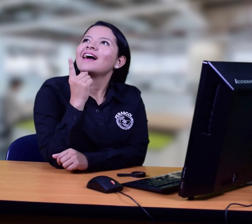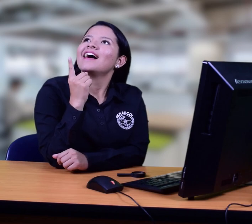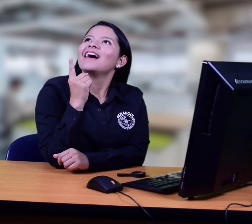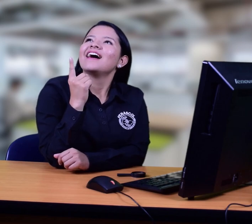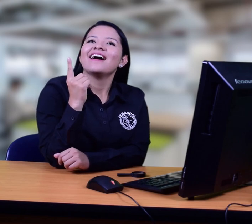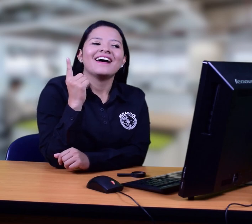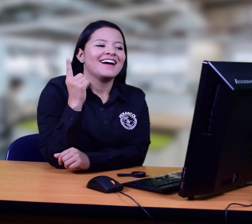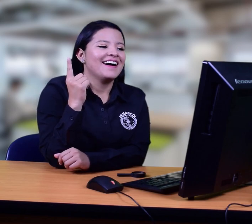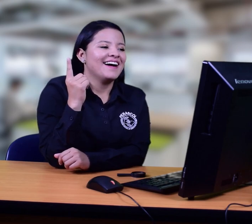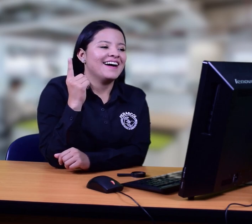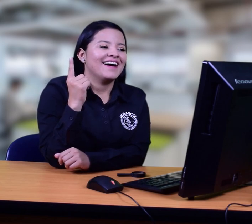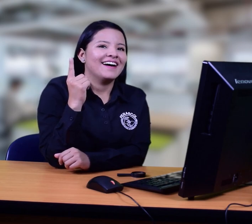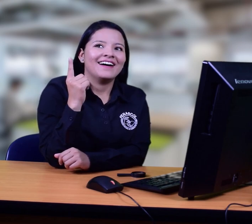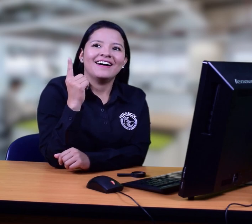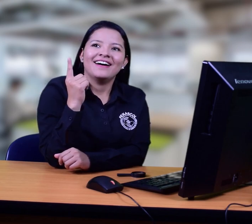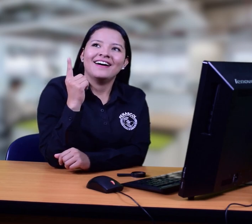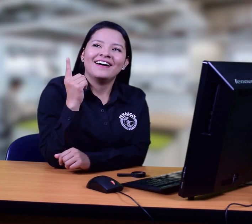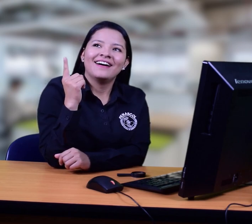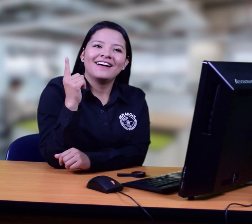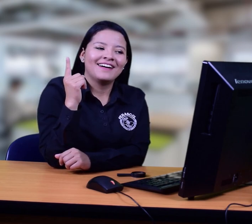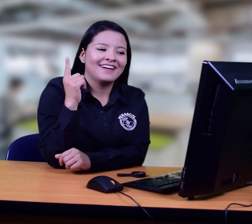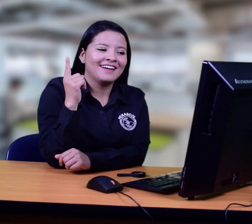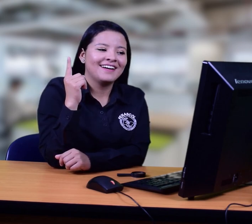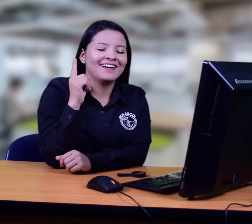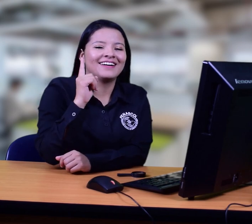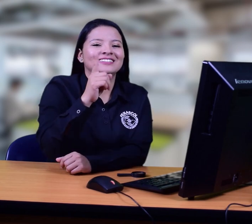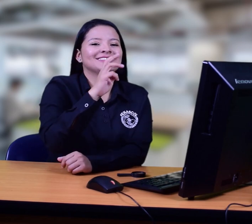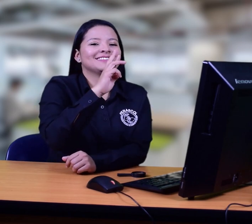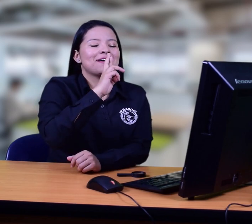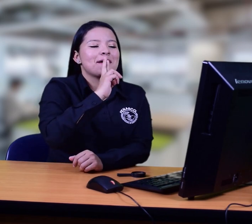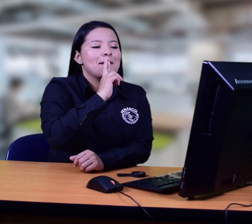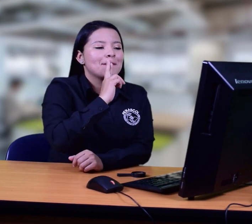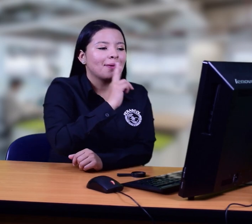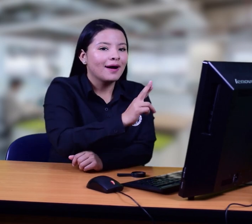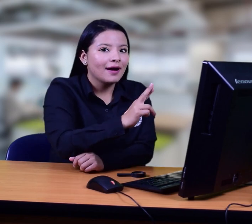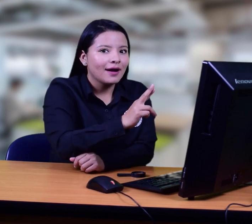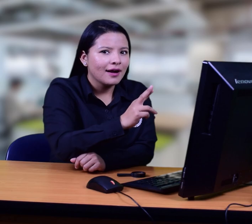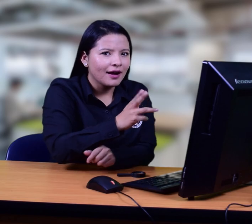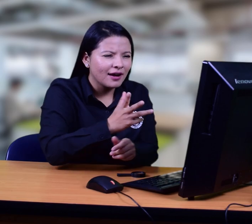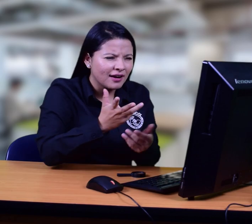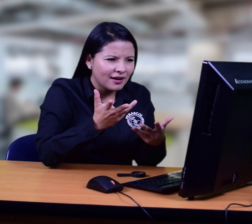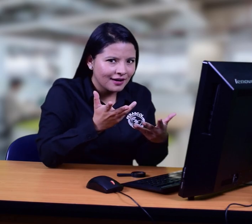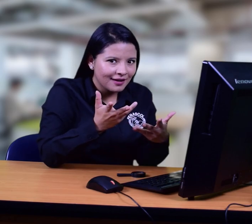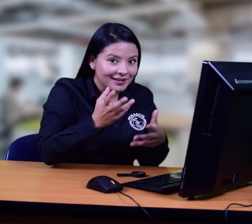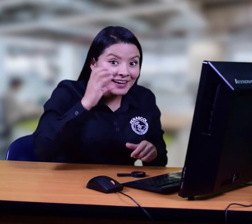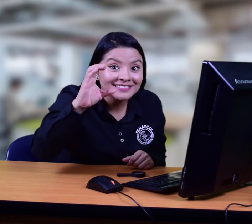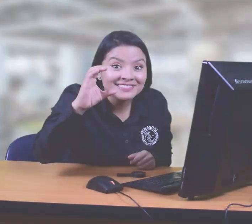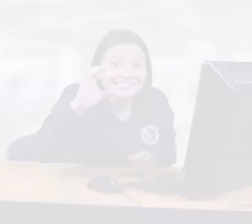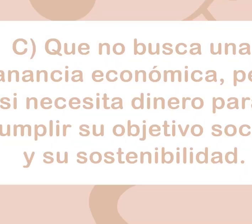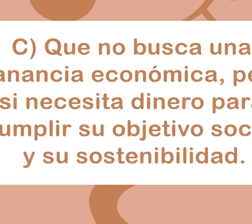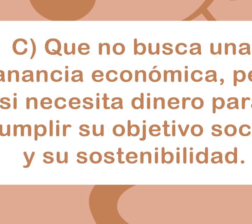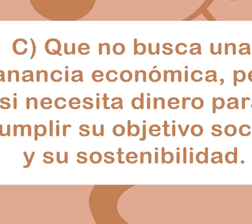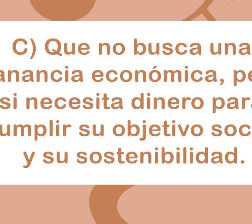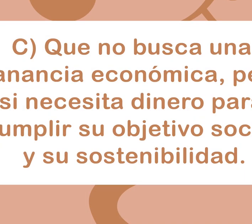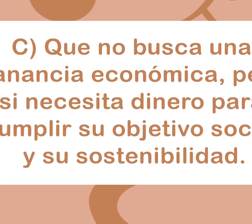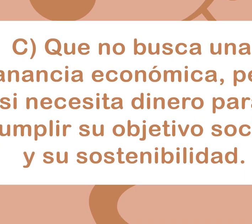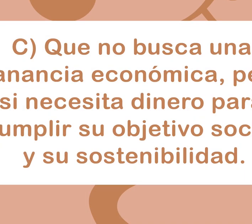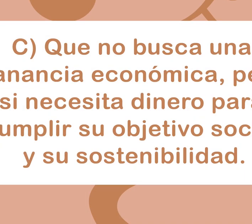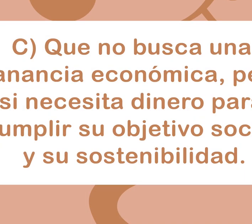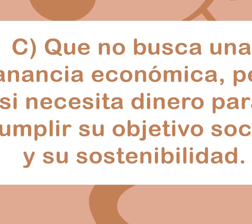Ah, claro. Entonces, la respuesta correcta es... C. Que